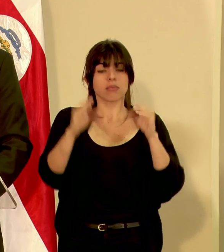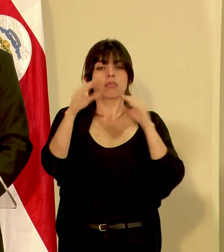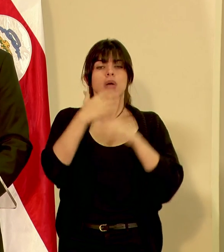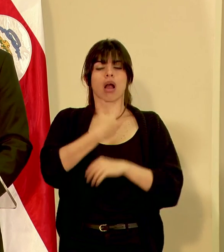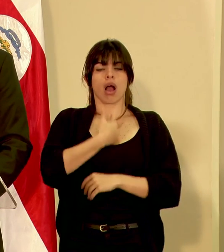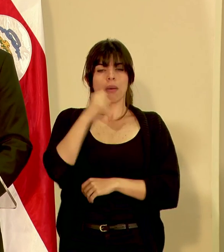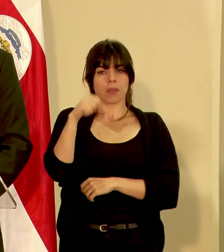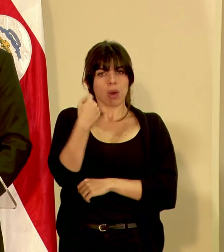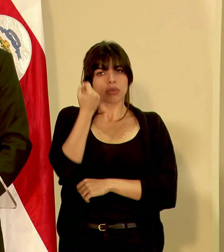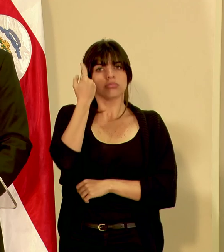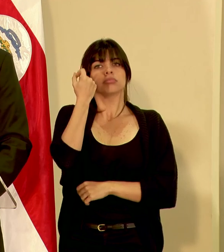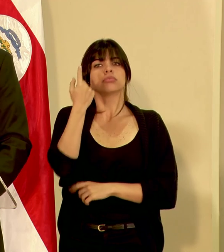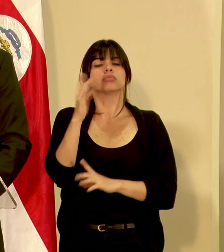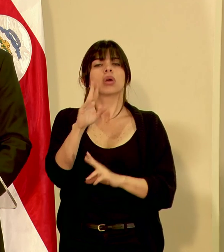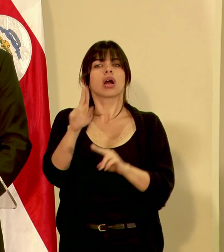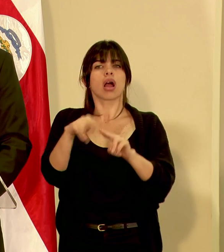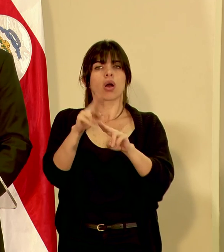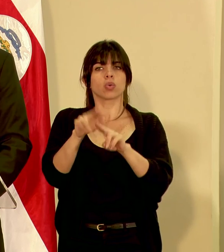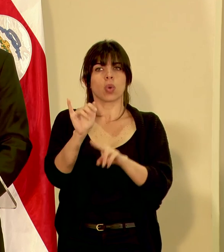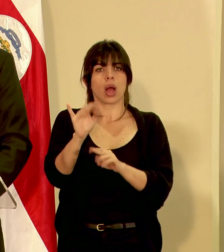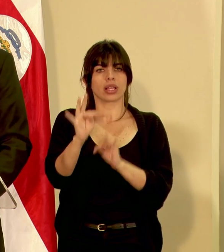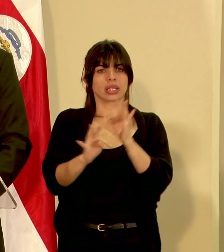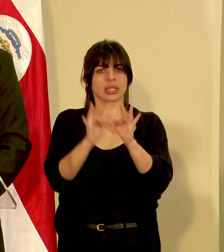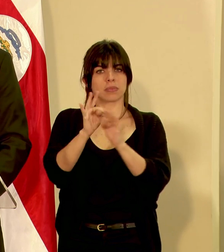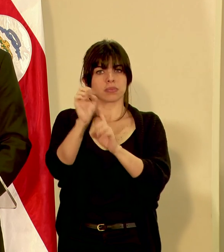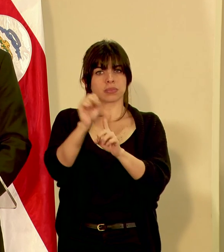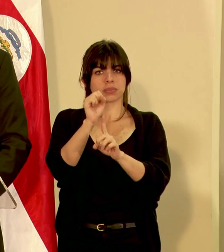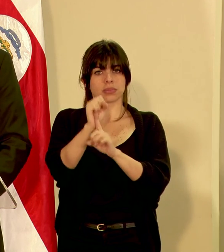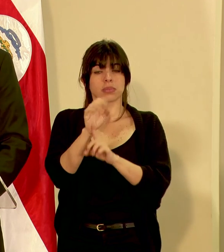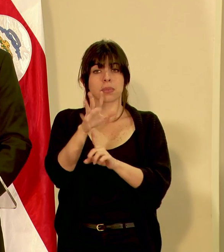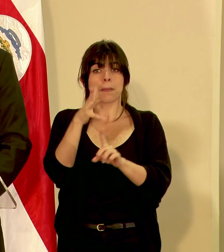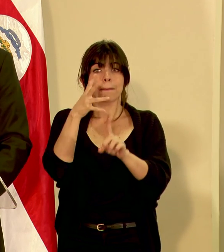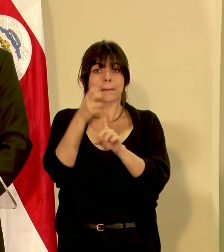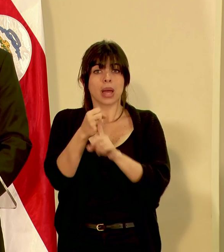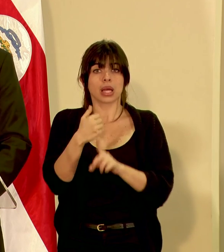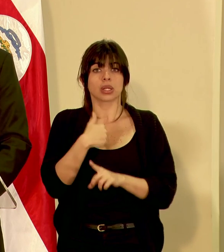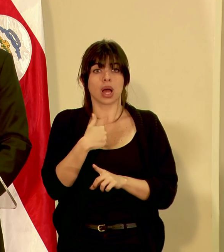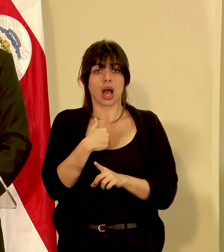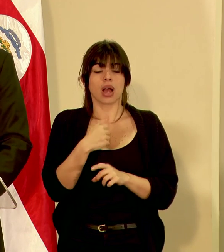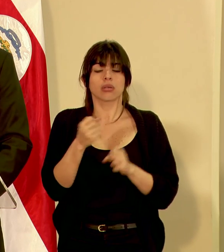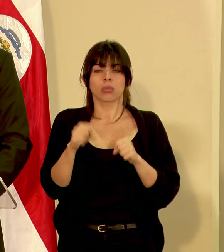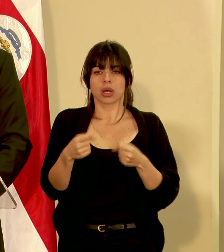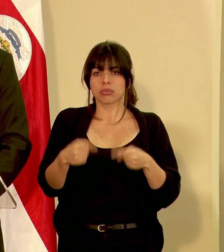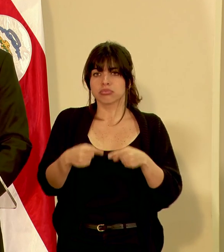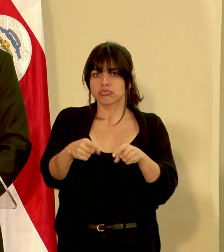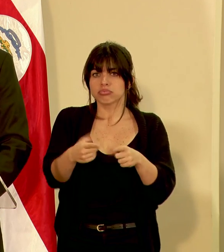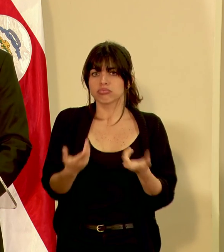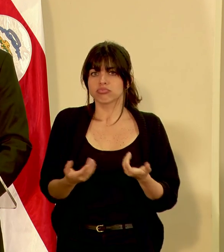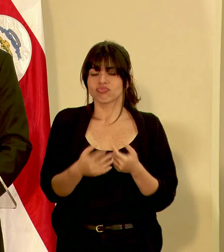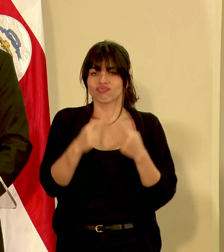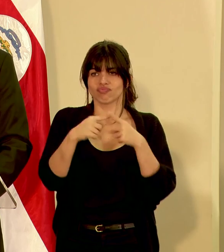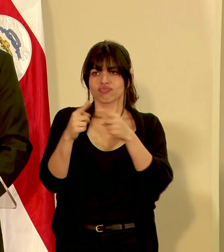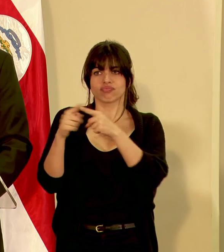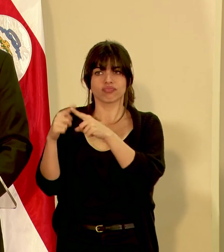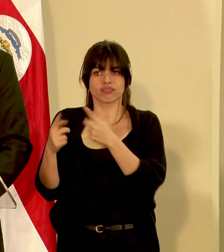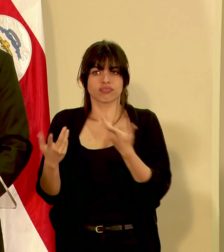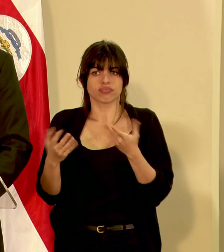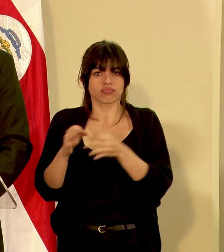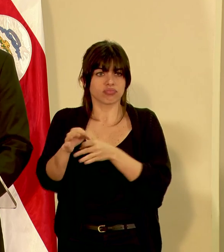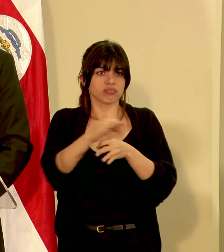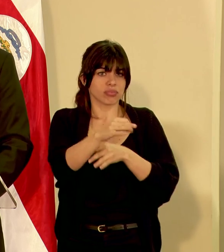comprender la naturaleza del fenómeno y el impacto que puede ir generando en las distintas